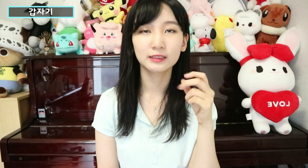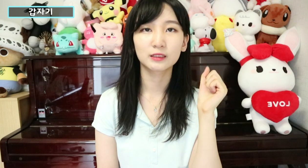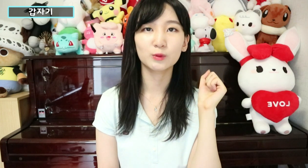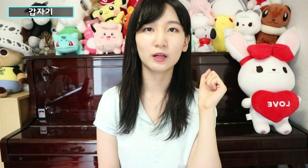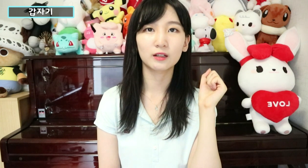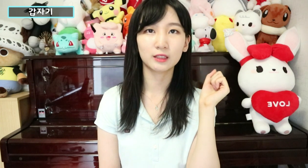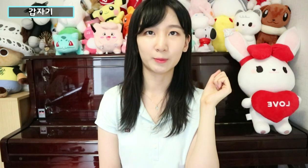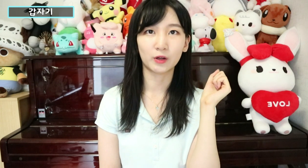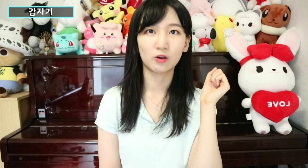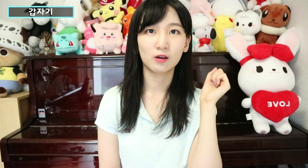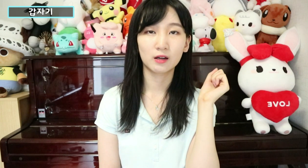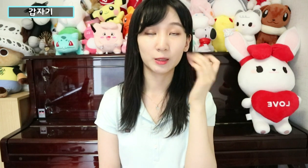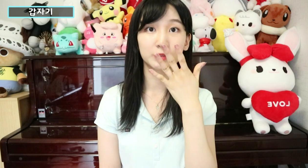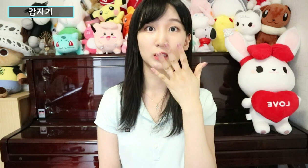손가락을 다 펴요. 갑자기.